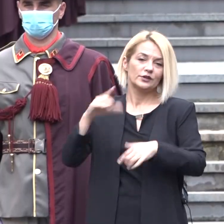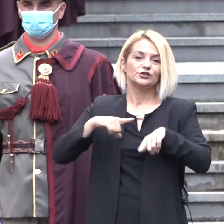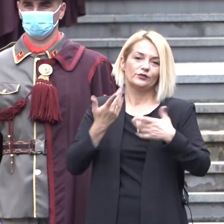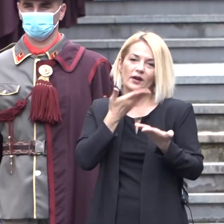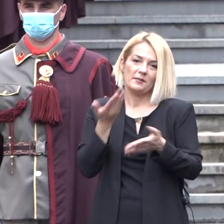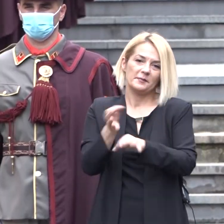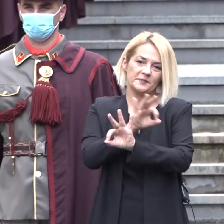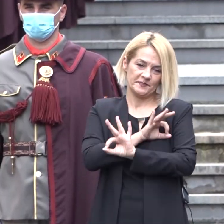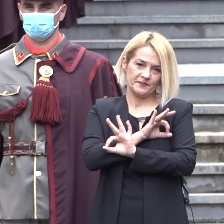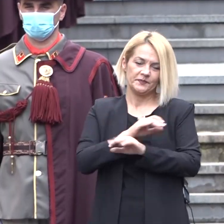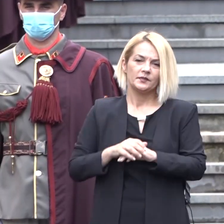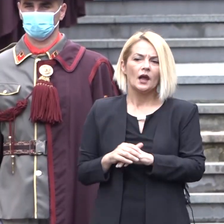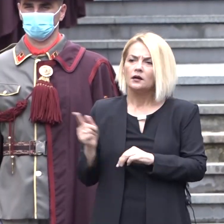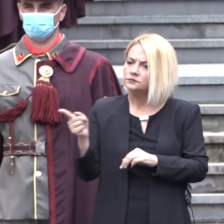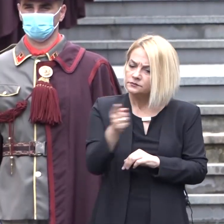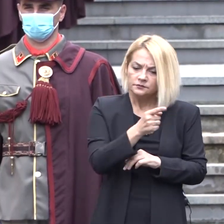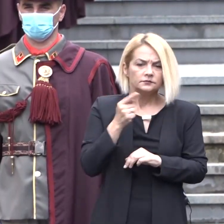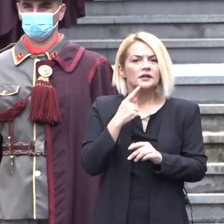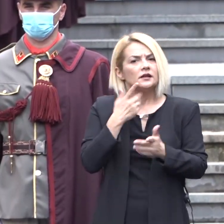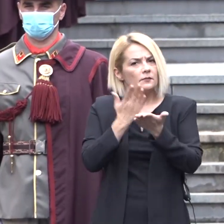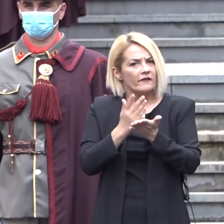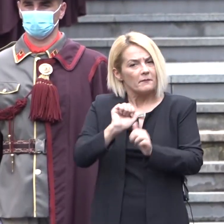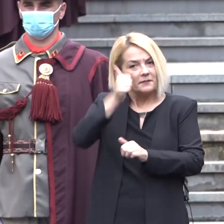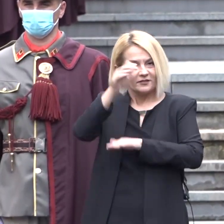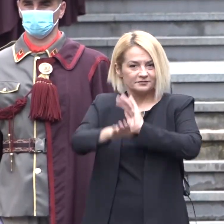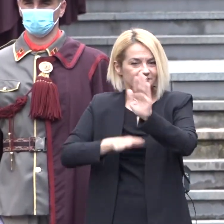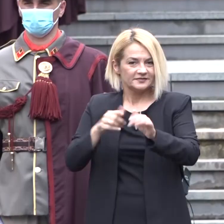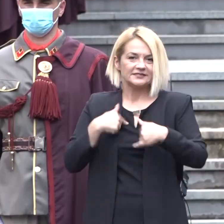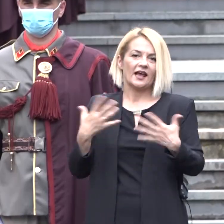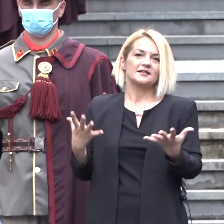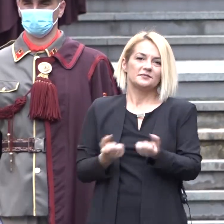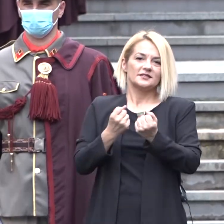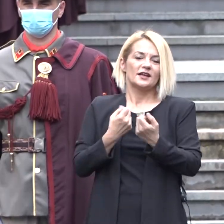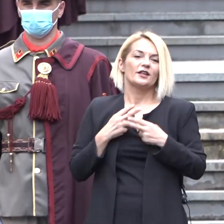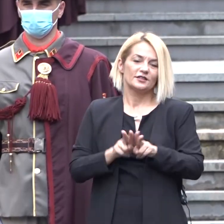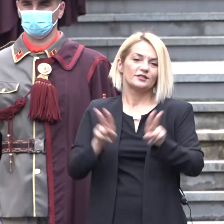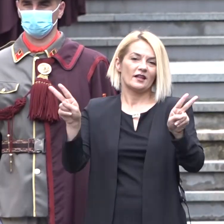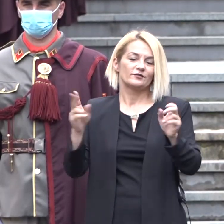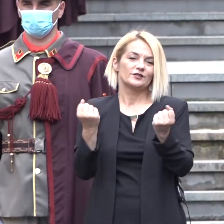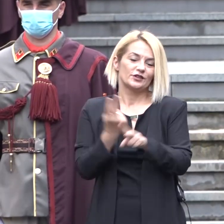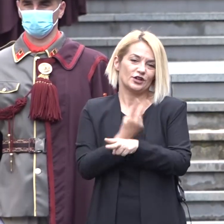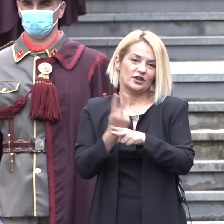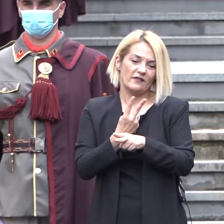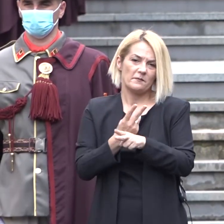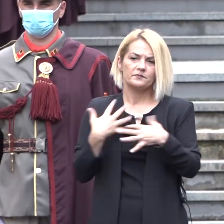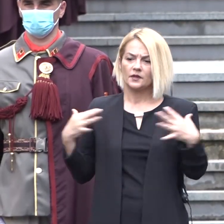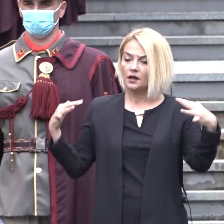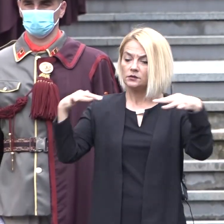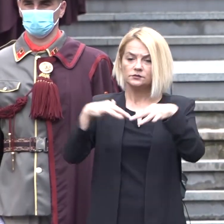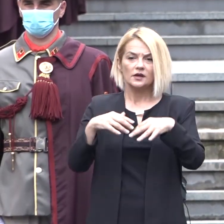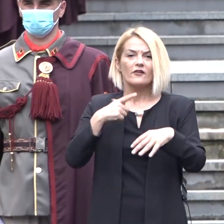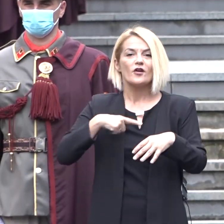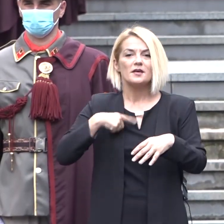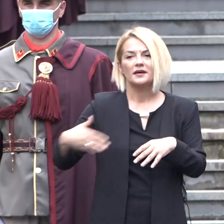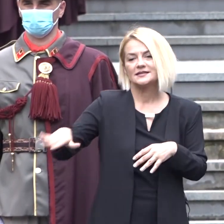Многу повеќе од многу ми на други, вие сте заслужни за тоа што имаме независна држава. Денес сме тука собрани, во името на сите